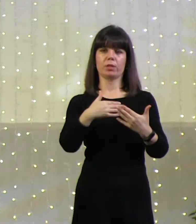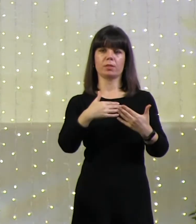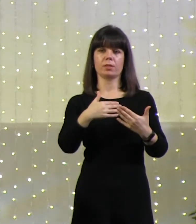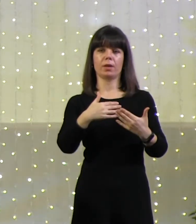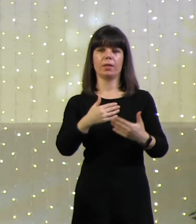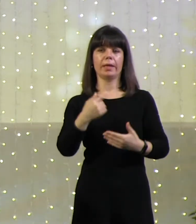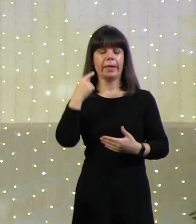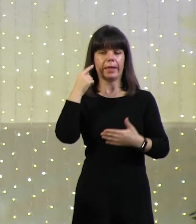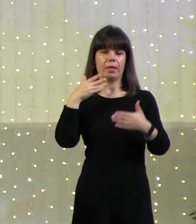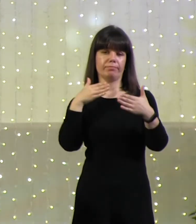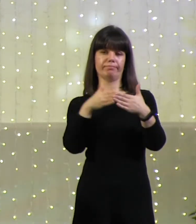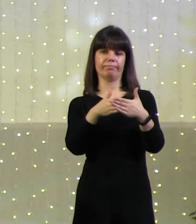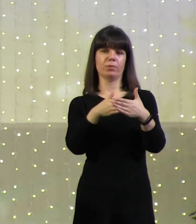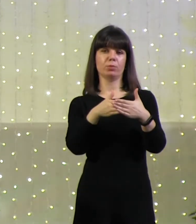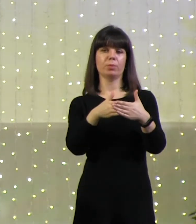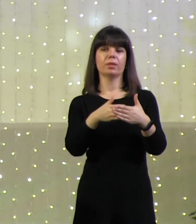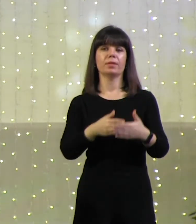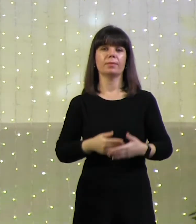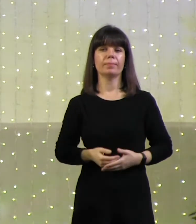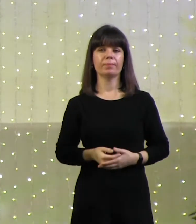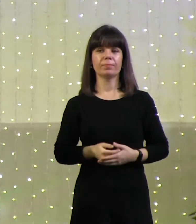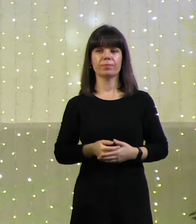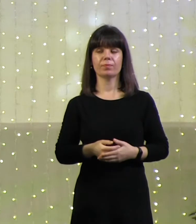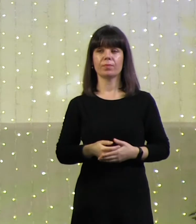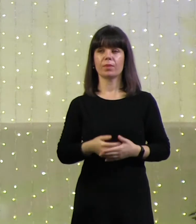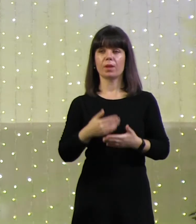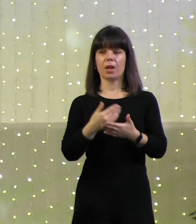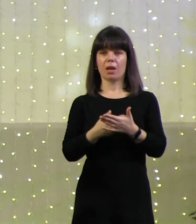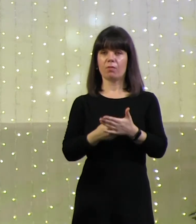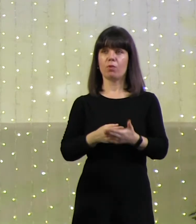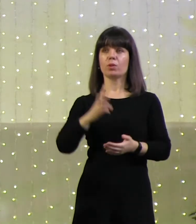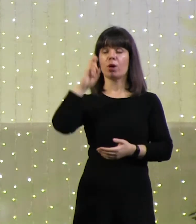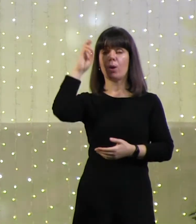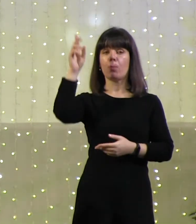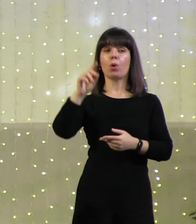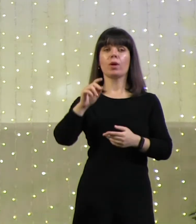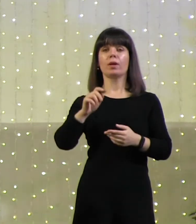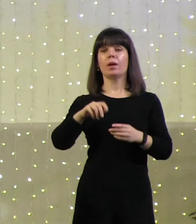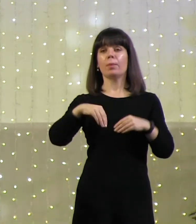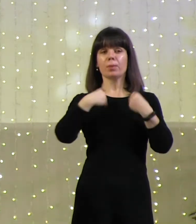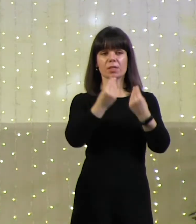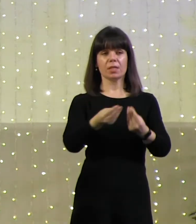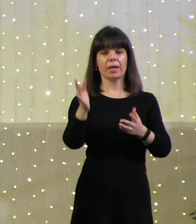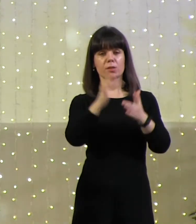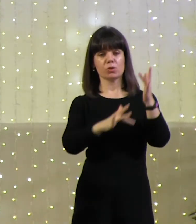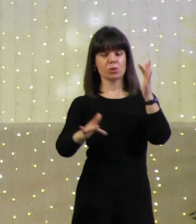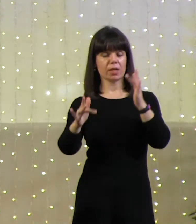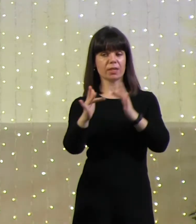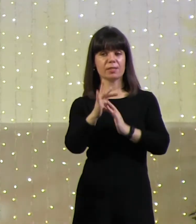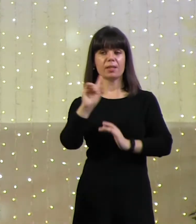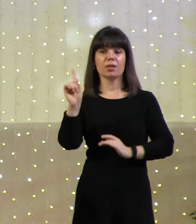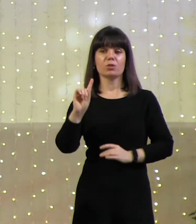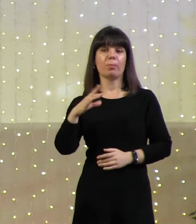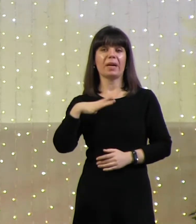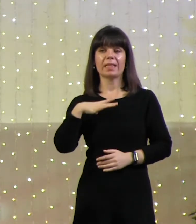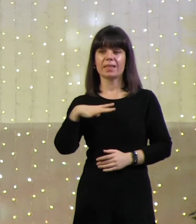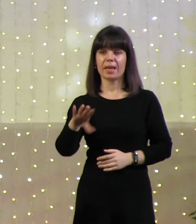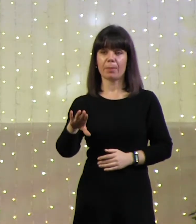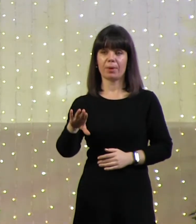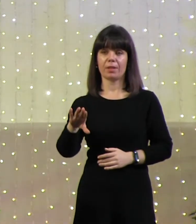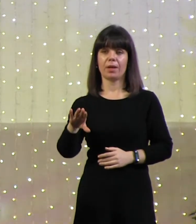или «тупик». Вот Бог посылает Иисуса Христа для того, чтобы не было